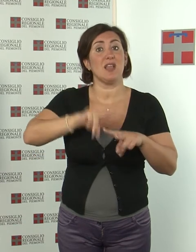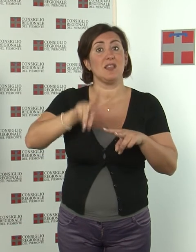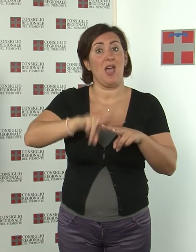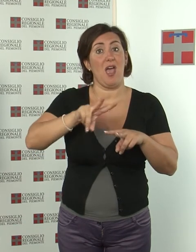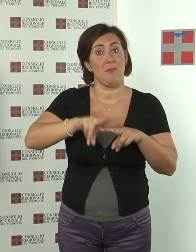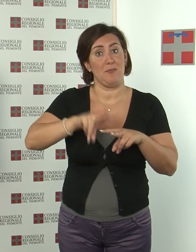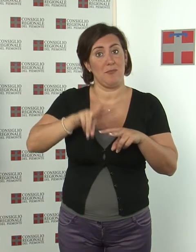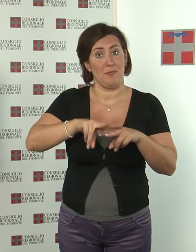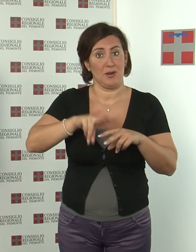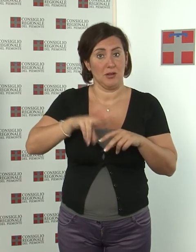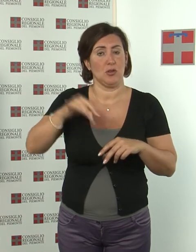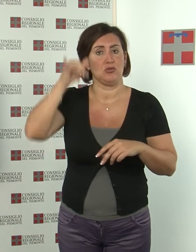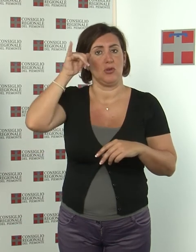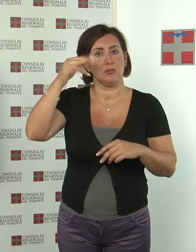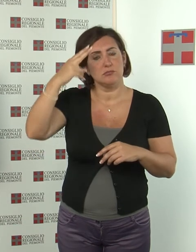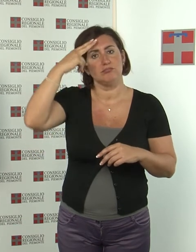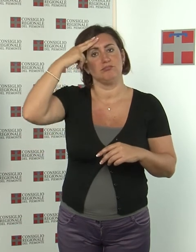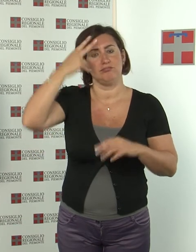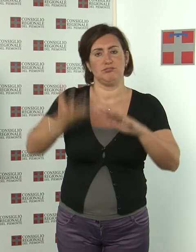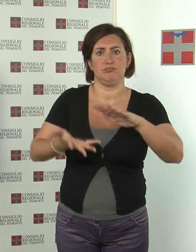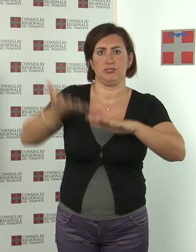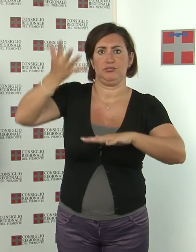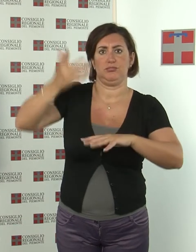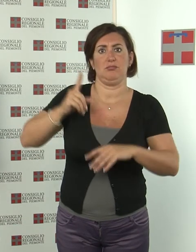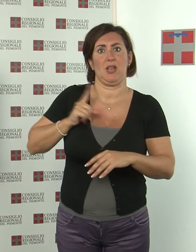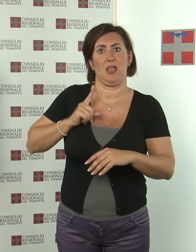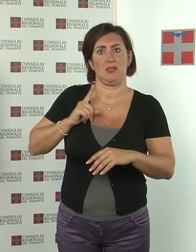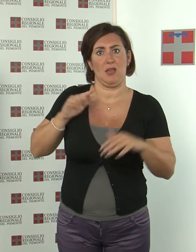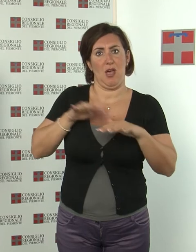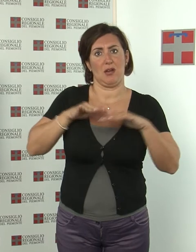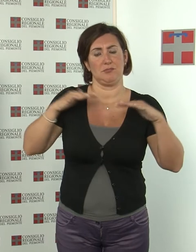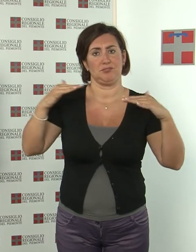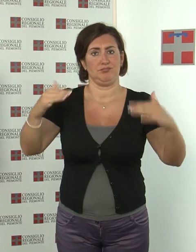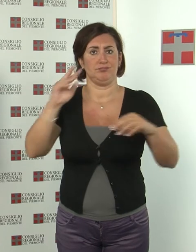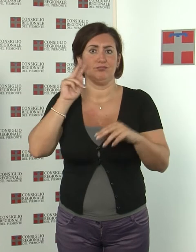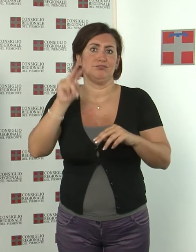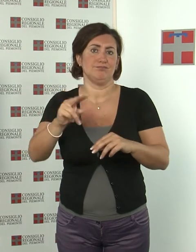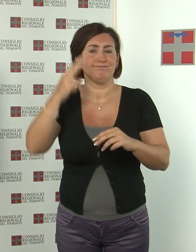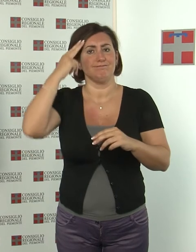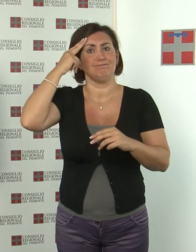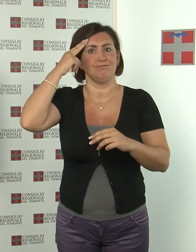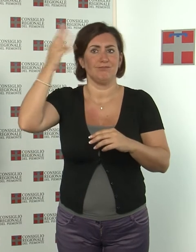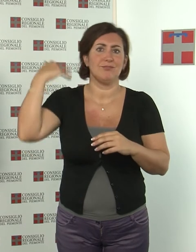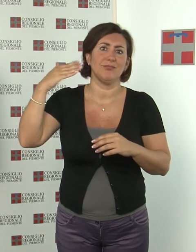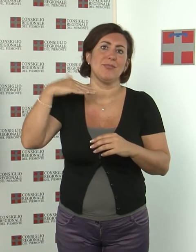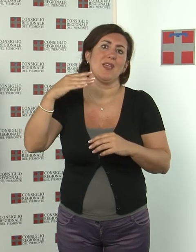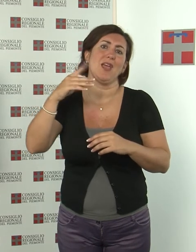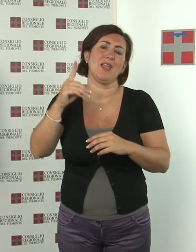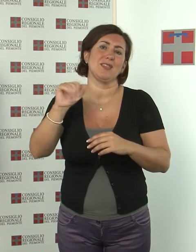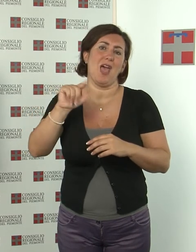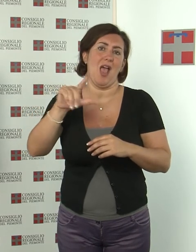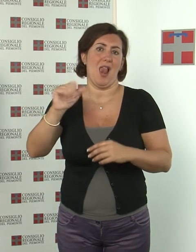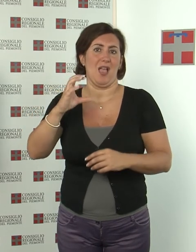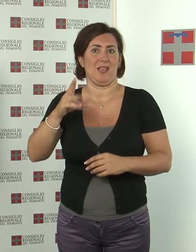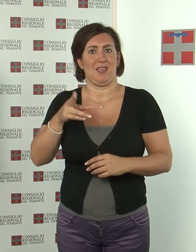cariche civili e militari il generale Carlo Alberto dalla chiesa. Ucciso 30 anni fa in un agguato di mafia. Presenti